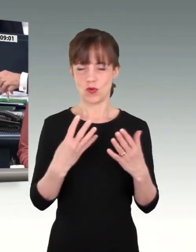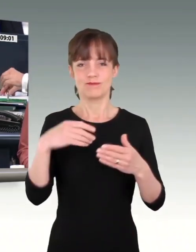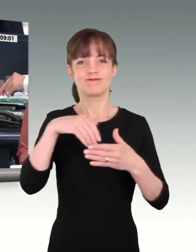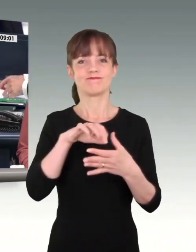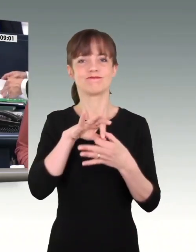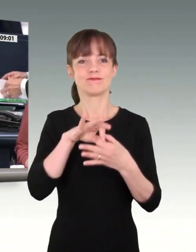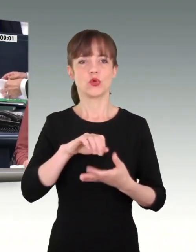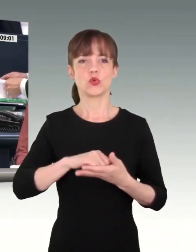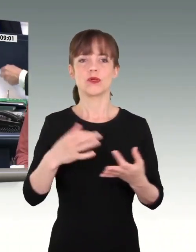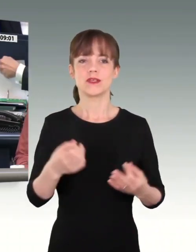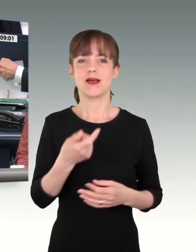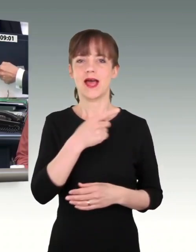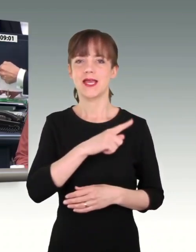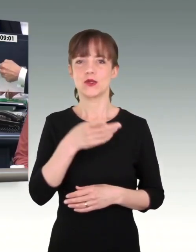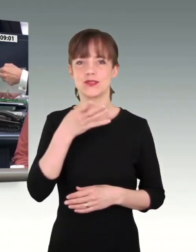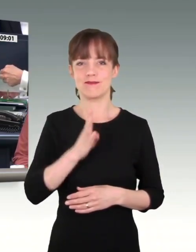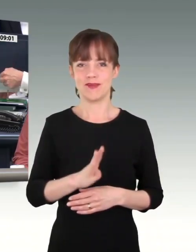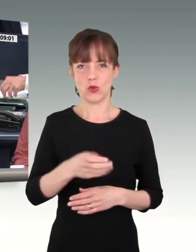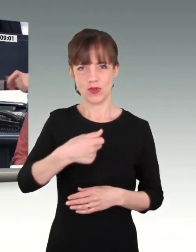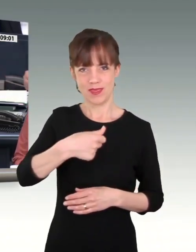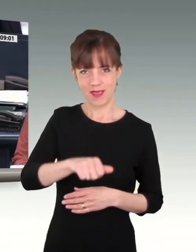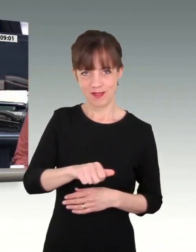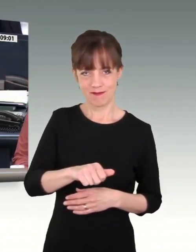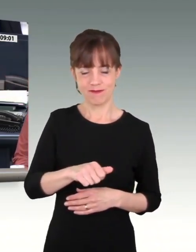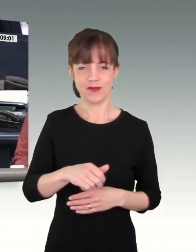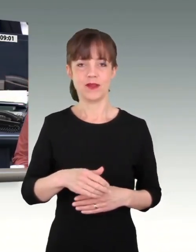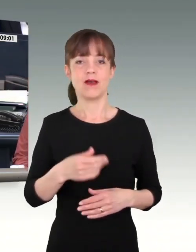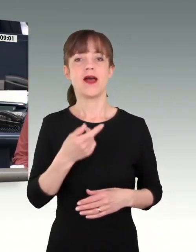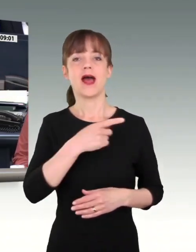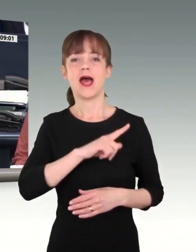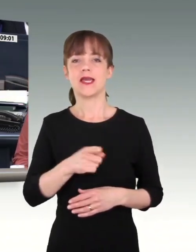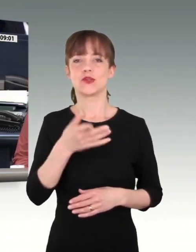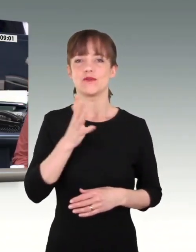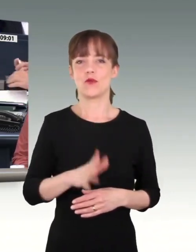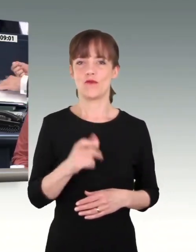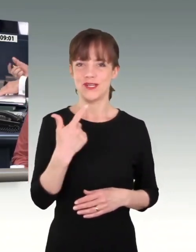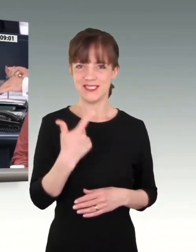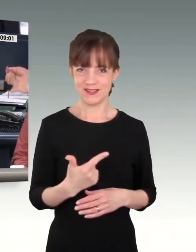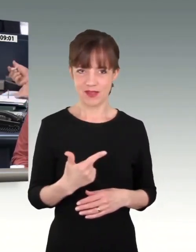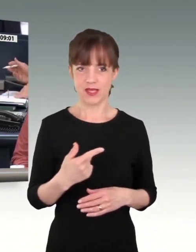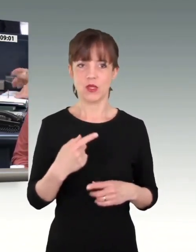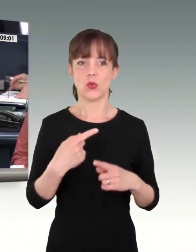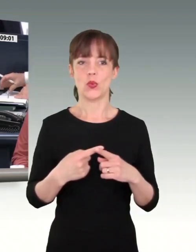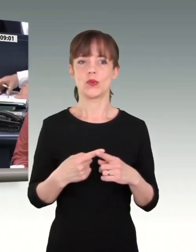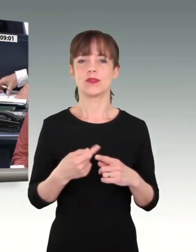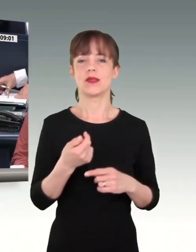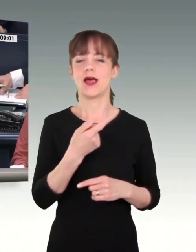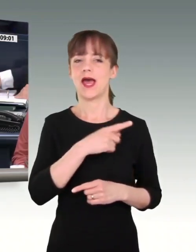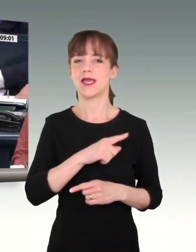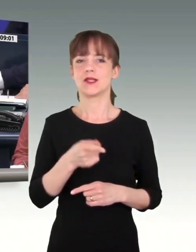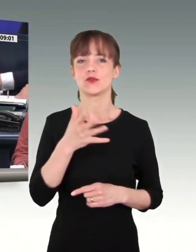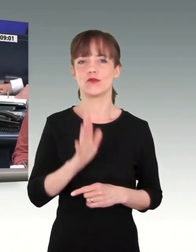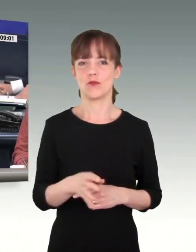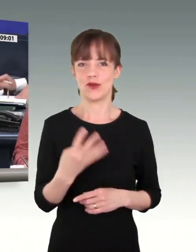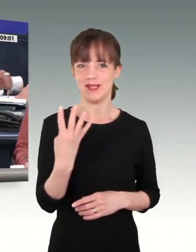.1411 1.502 und 1.504